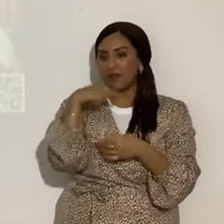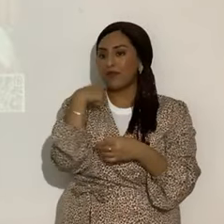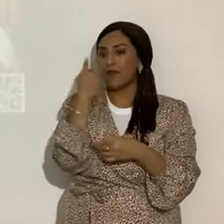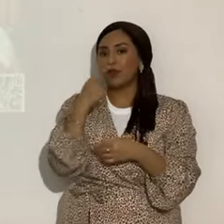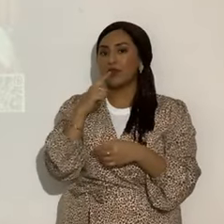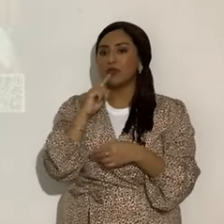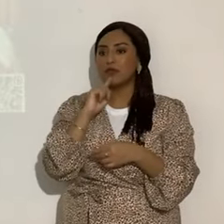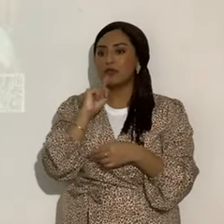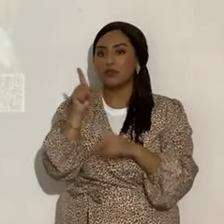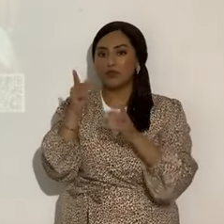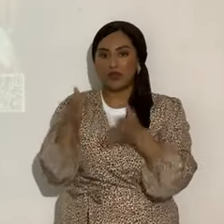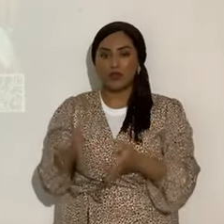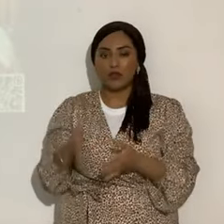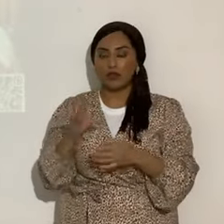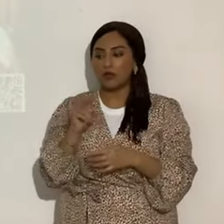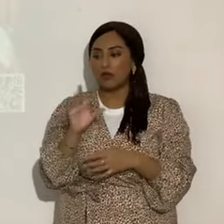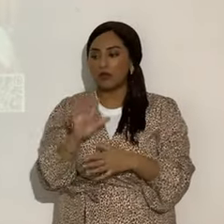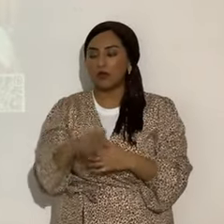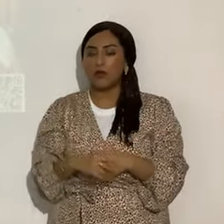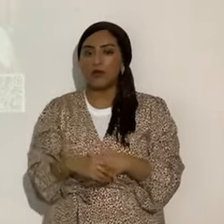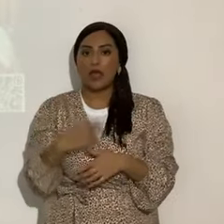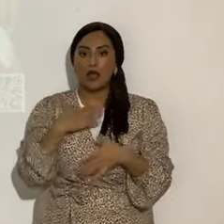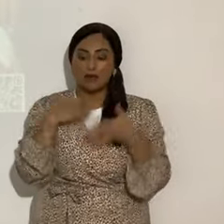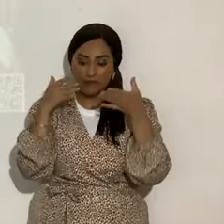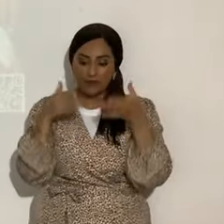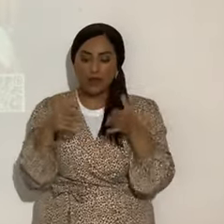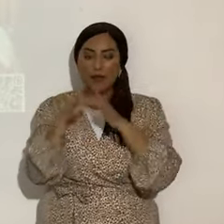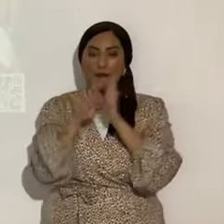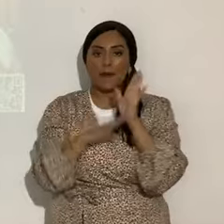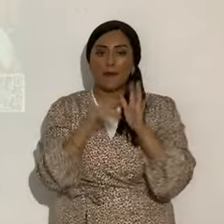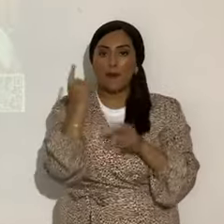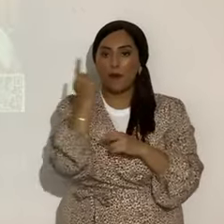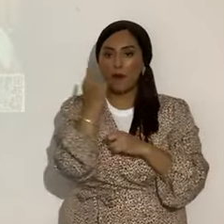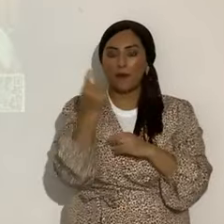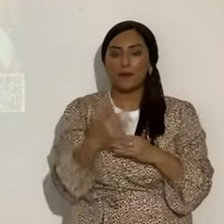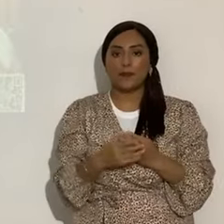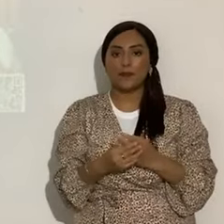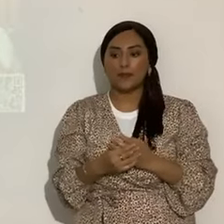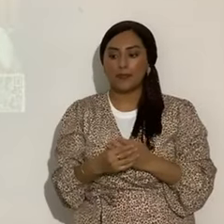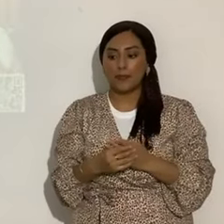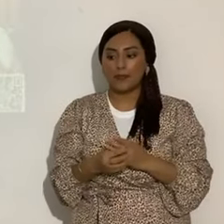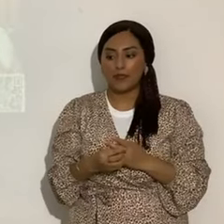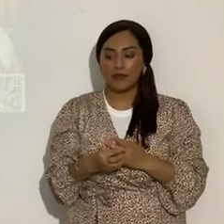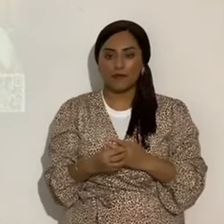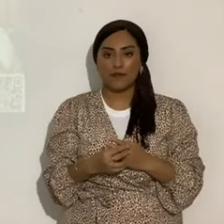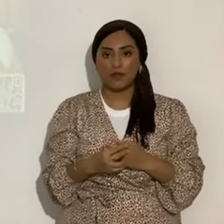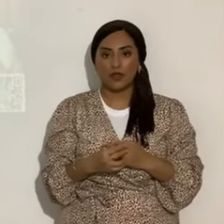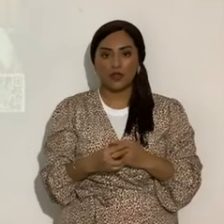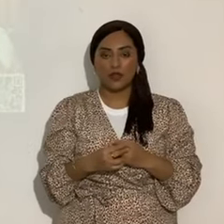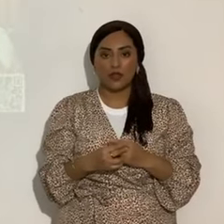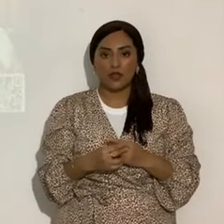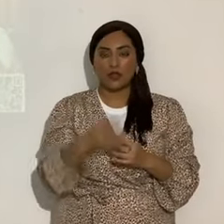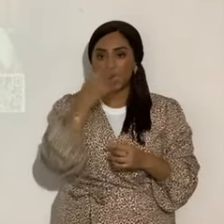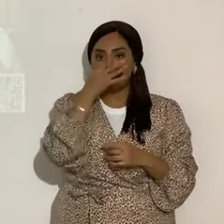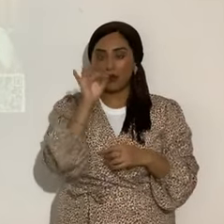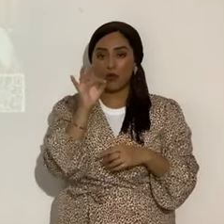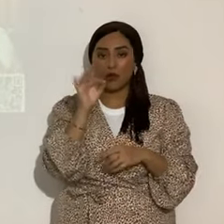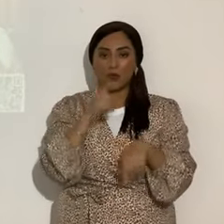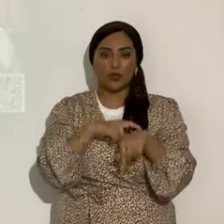Yo no me dedico a eso. Yo me dedico a la Biblia seriamente. Ahora, o sea que en pocas palabras no es cábala, para que se